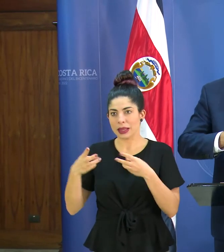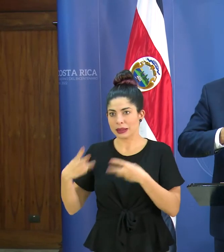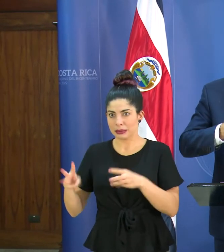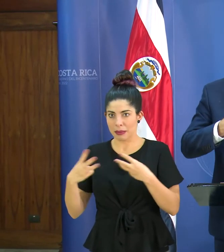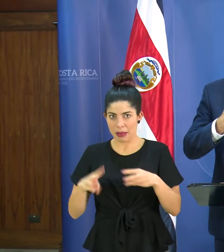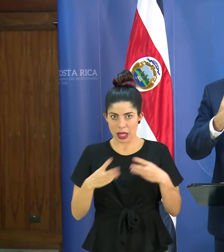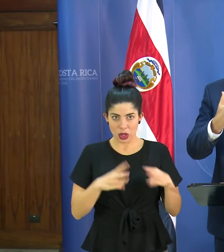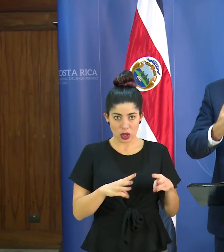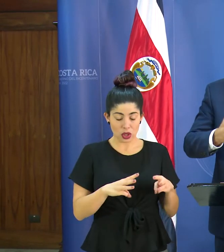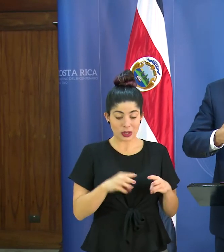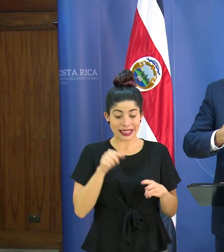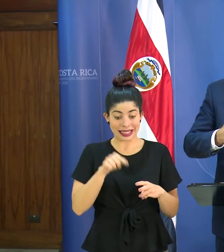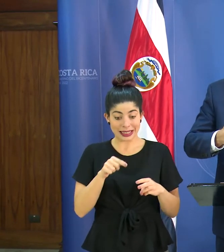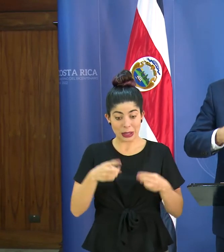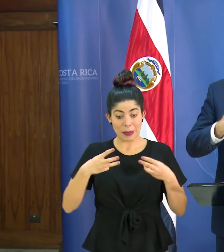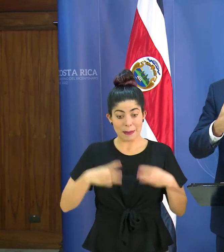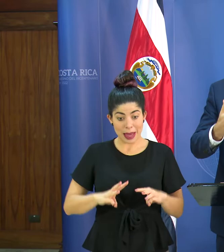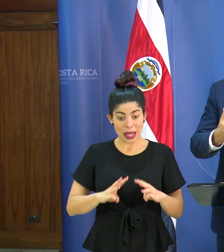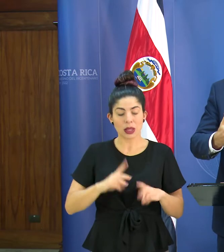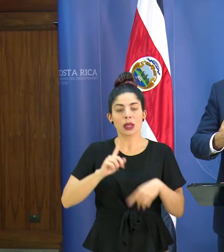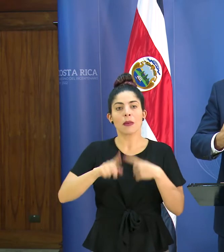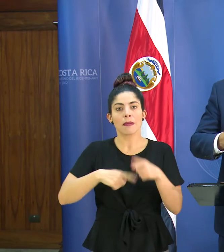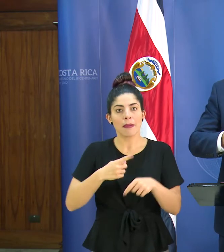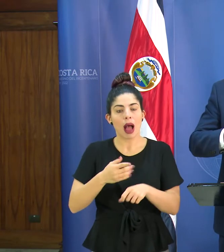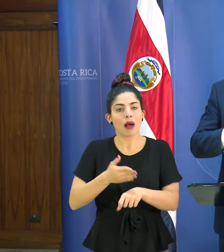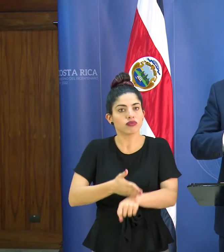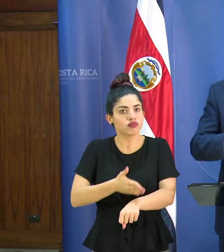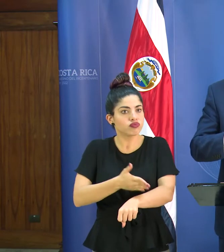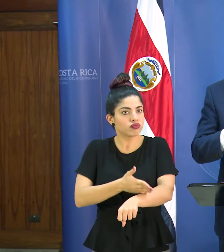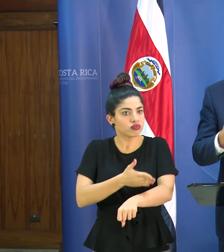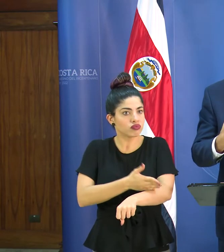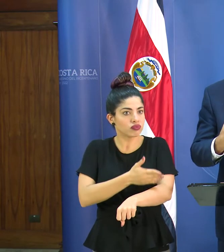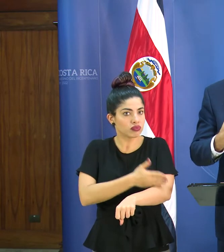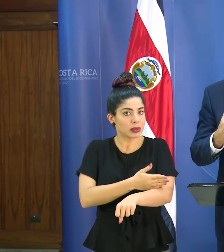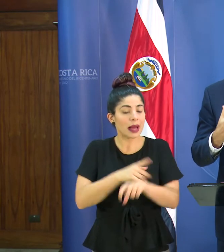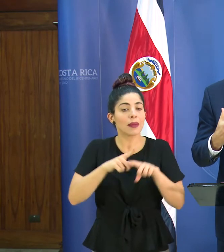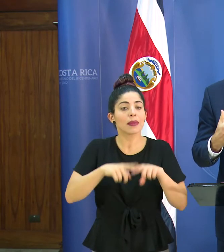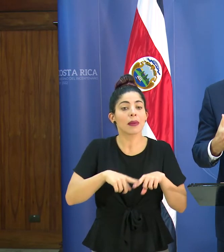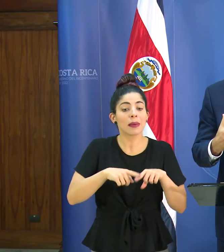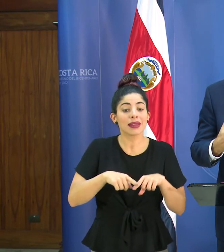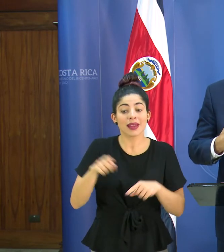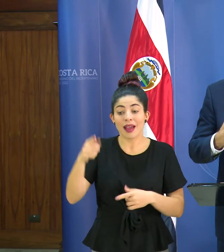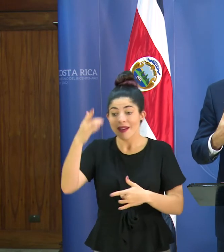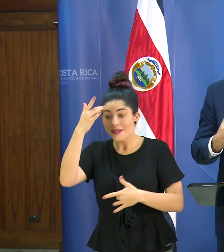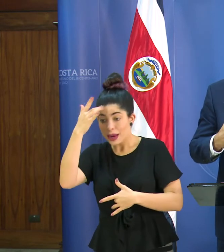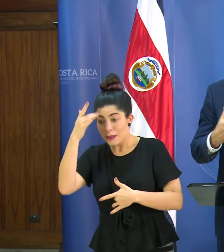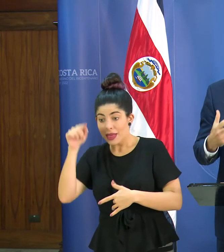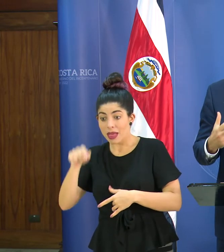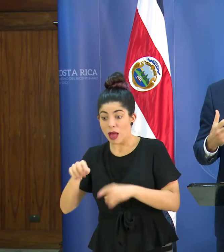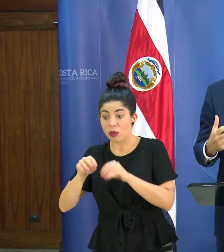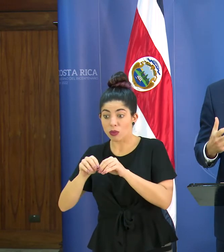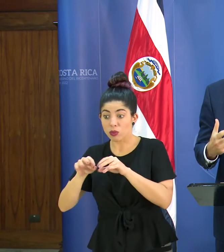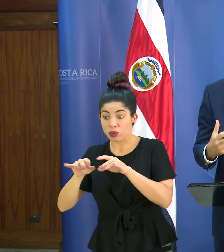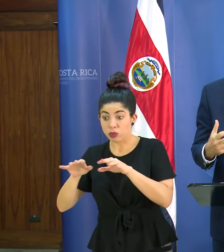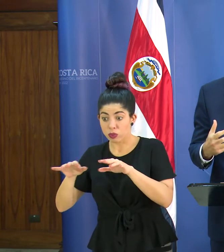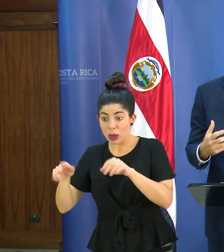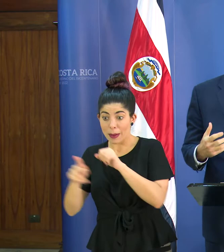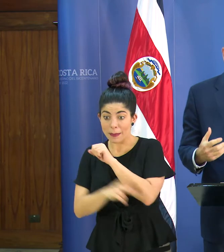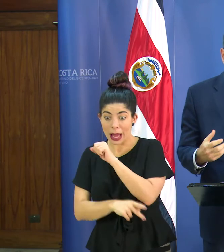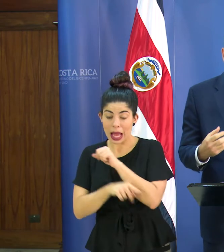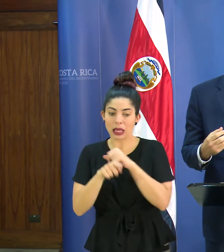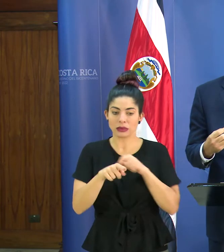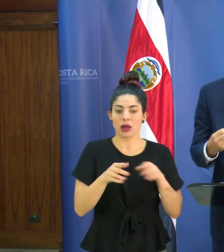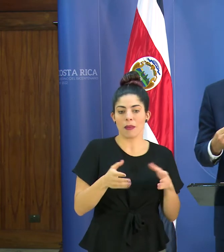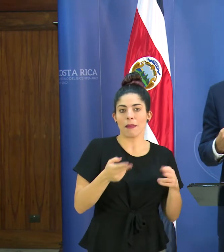y estas medidas irán evolucionando a como la carga de esta enfermedad vaya evolucionando en nuestro país.